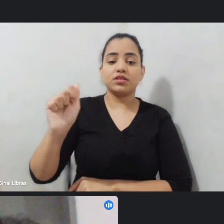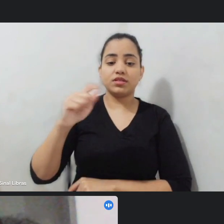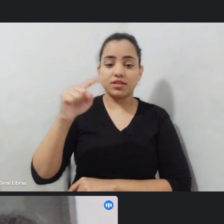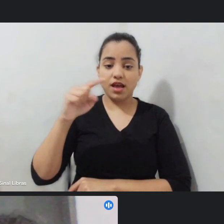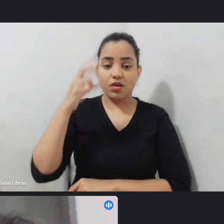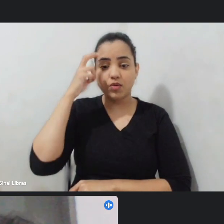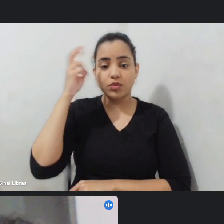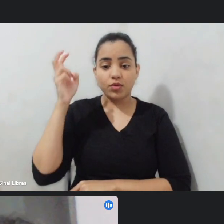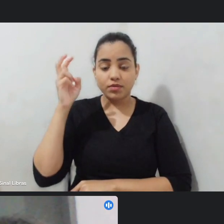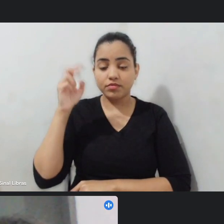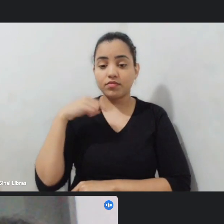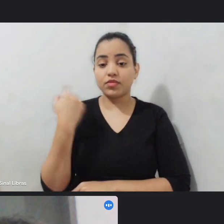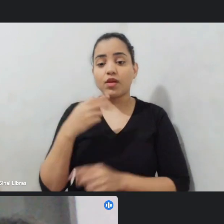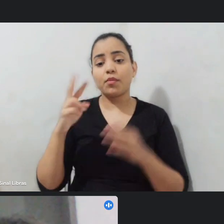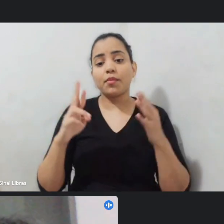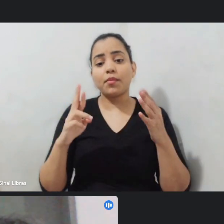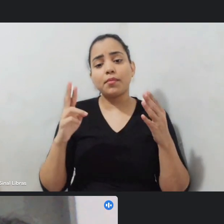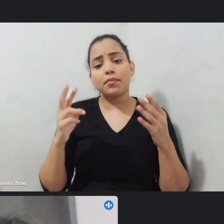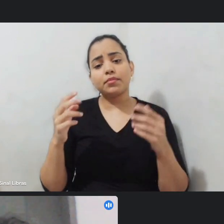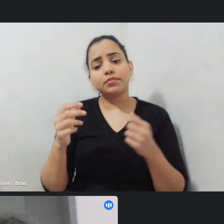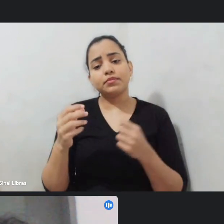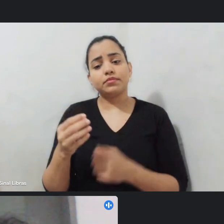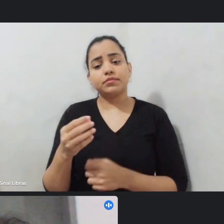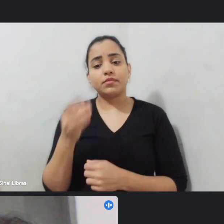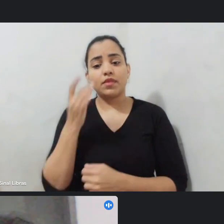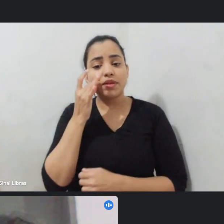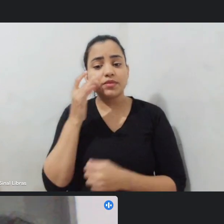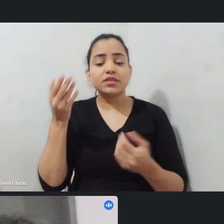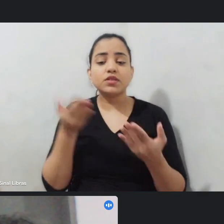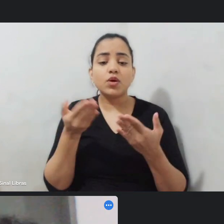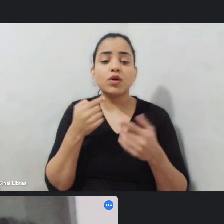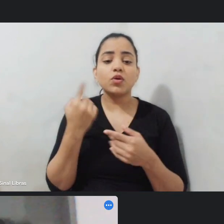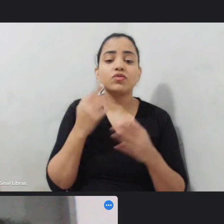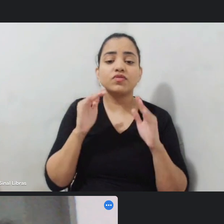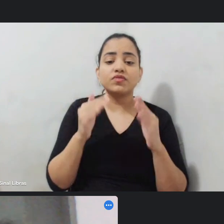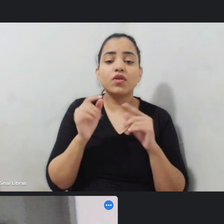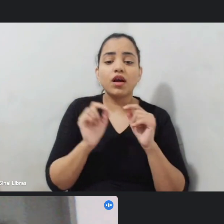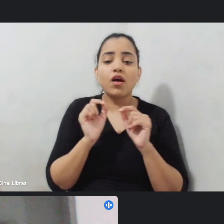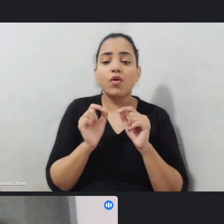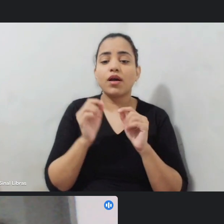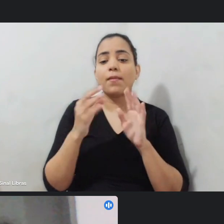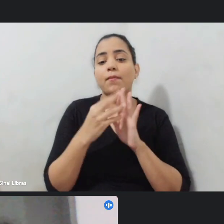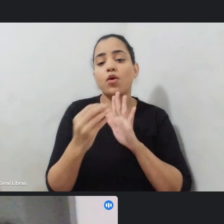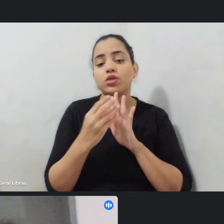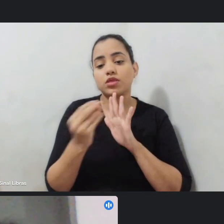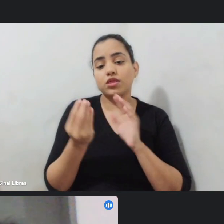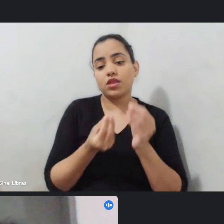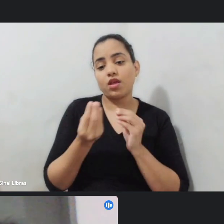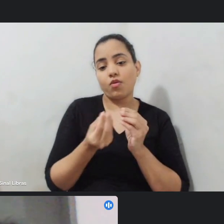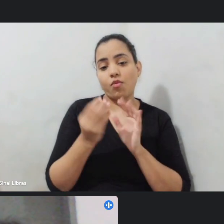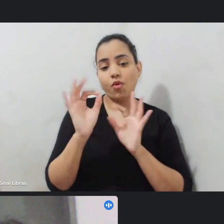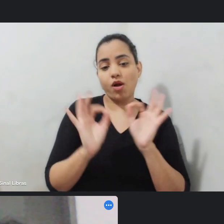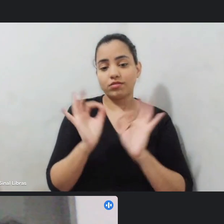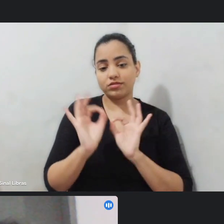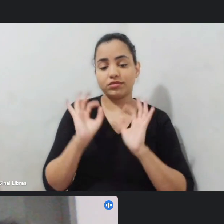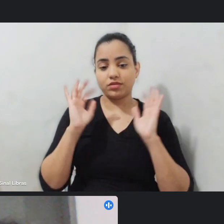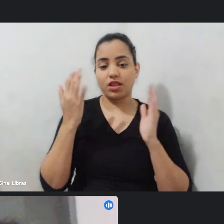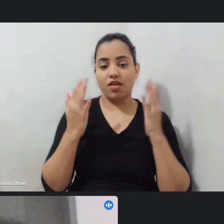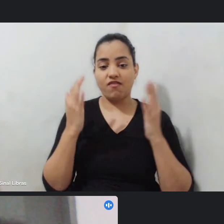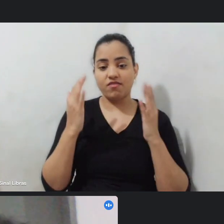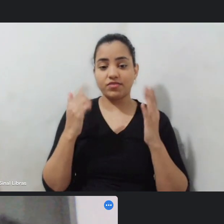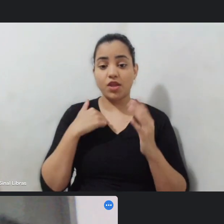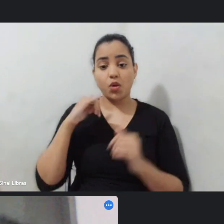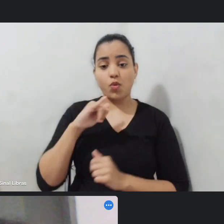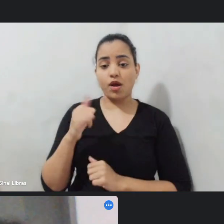na questão dos modelos de organização carnavalesca eu aproveito o gancho na fala do